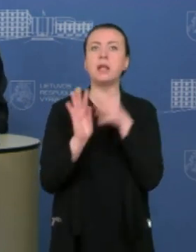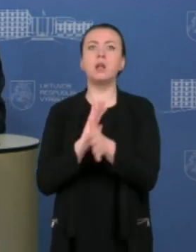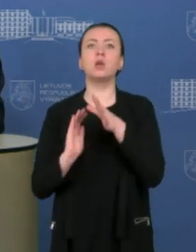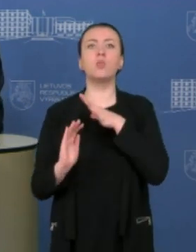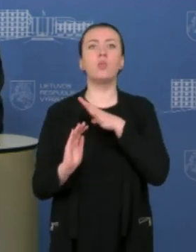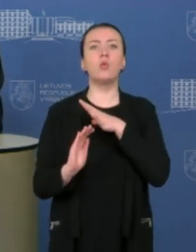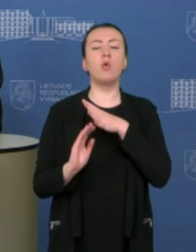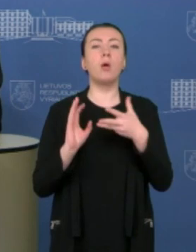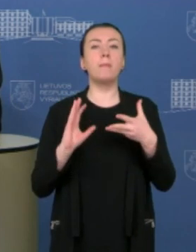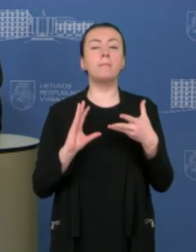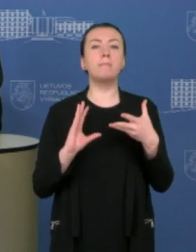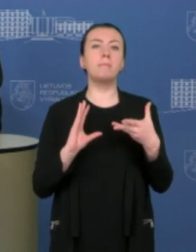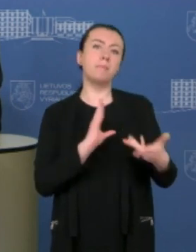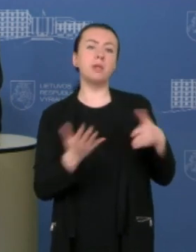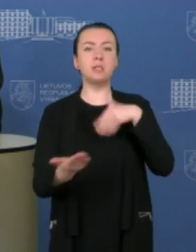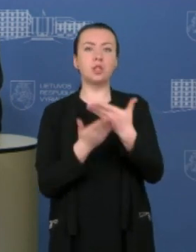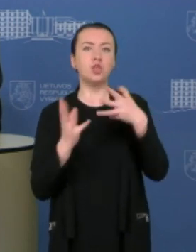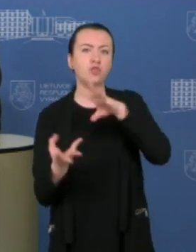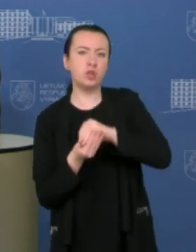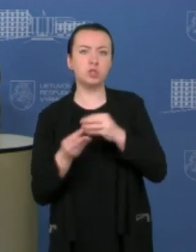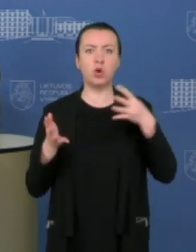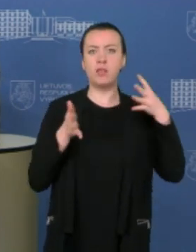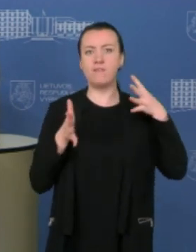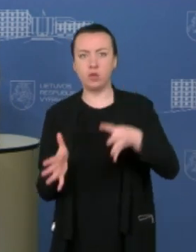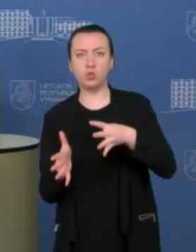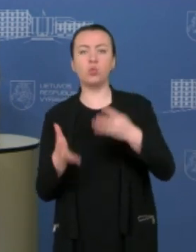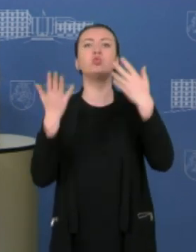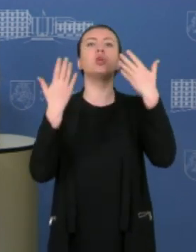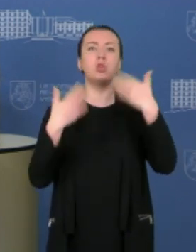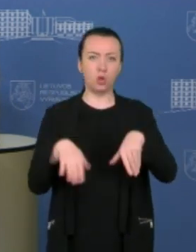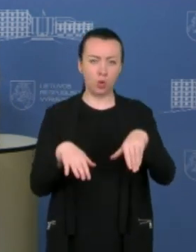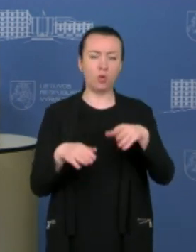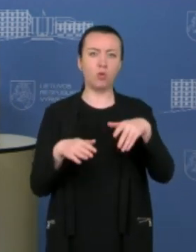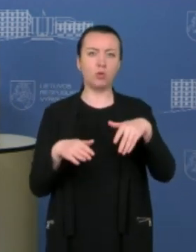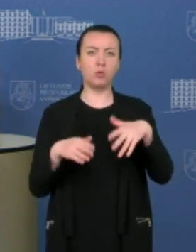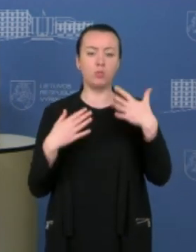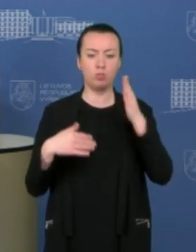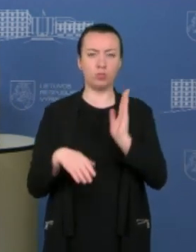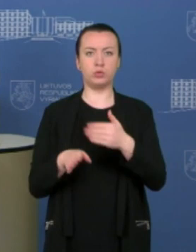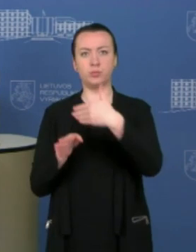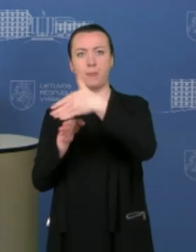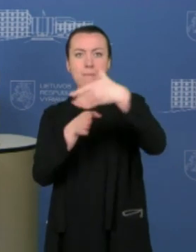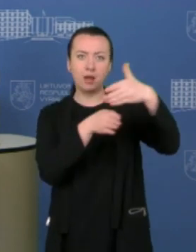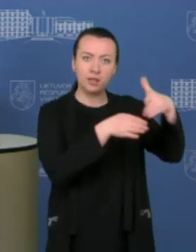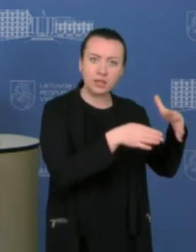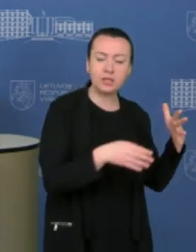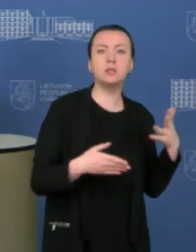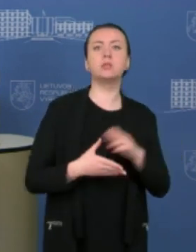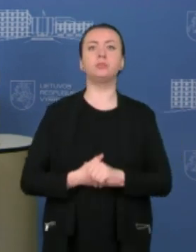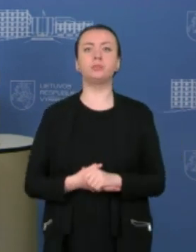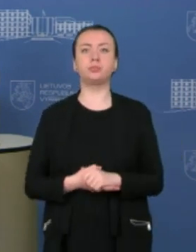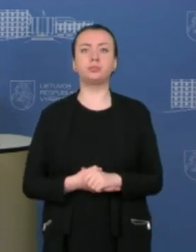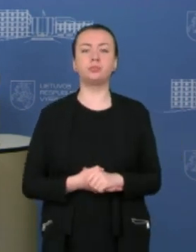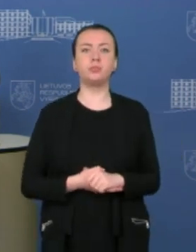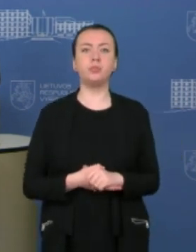750 vakcinų jau bus pasiekusios savo tikslus.